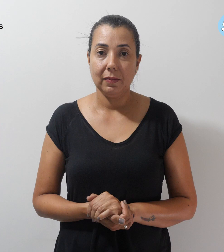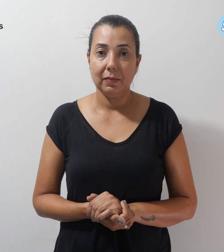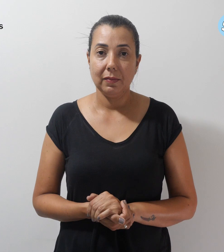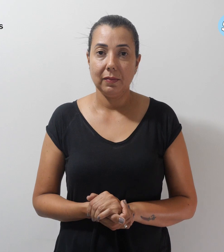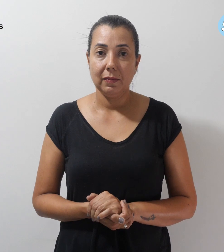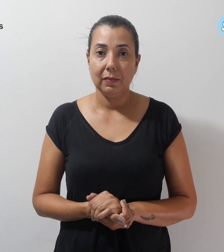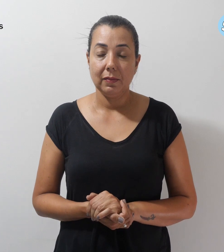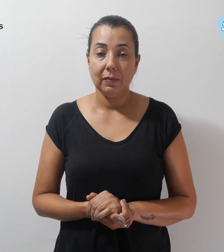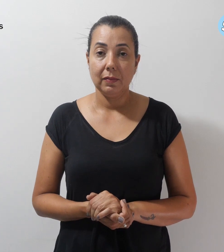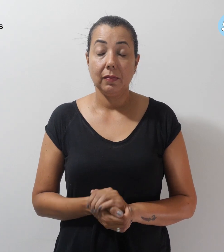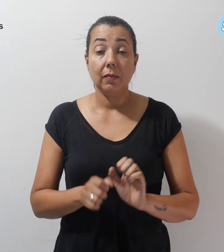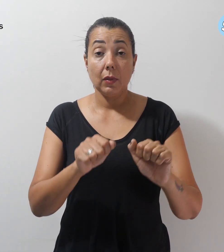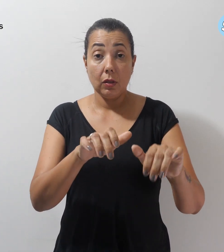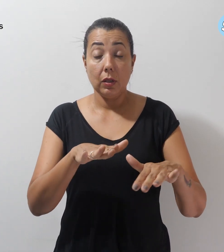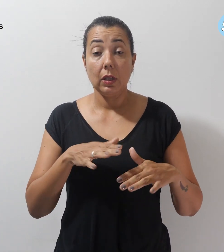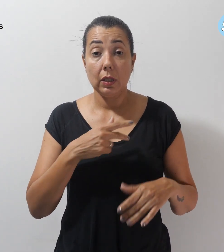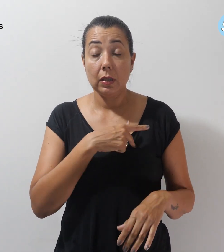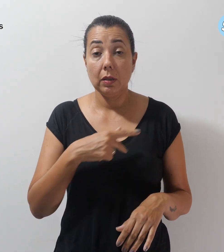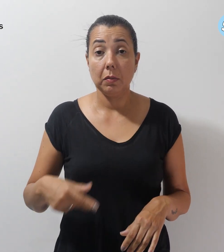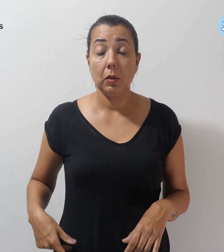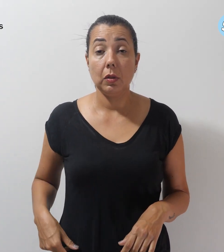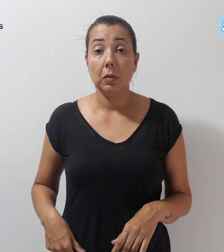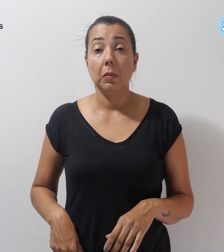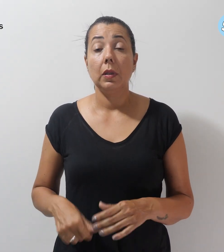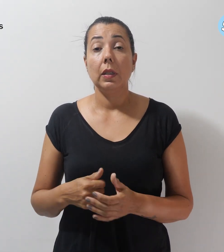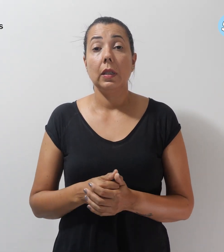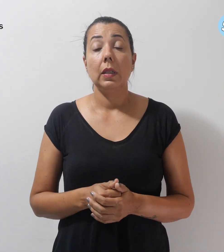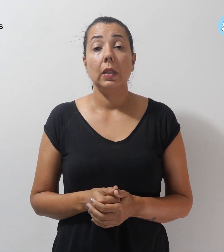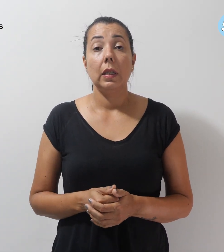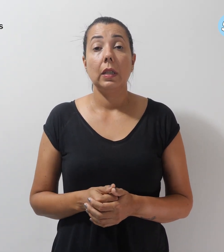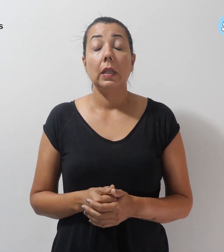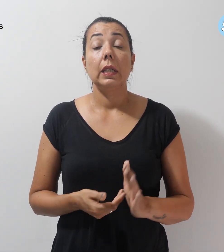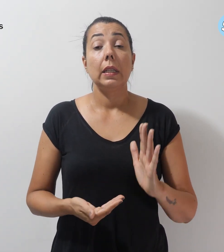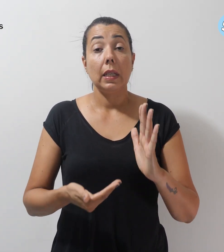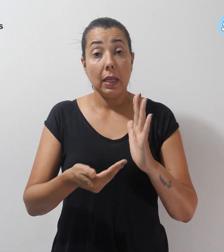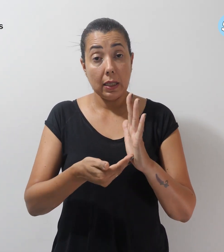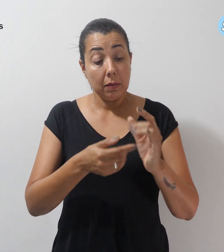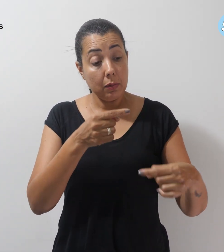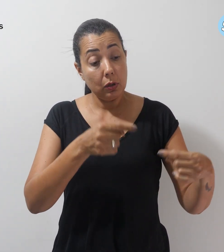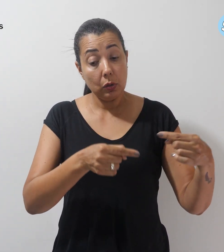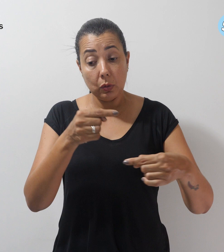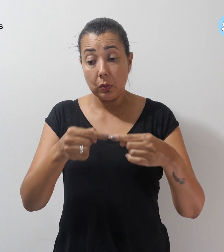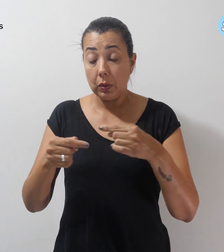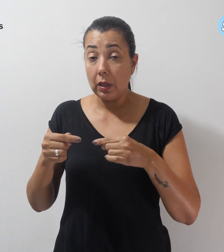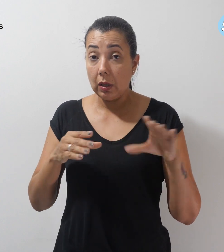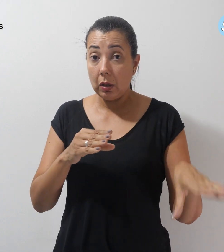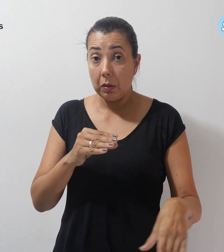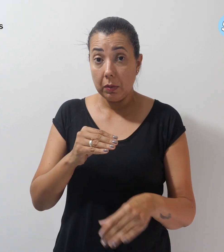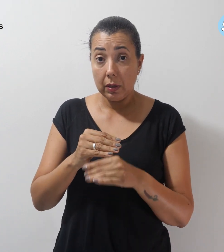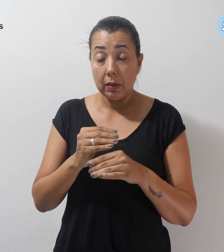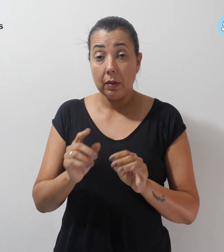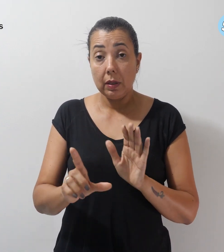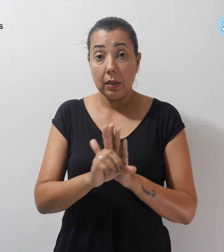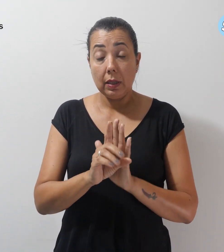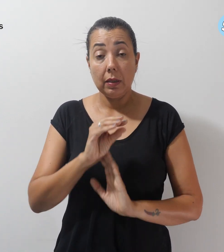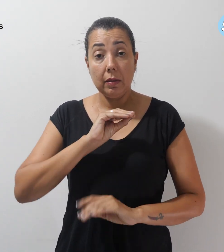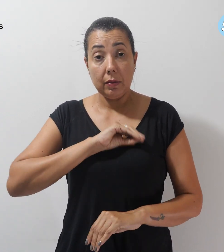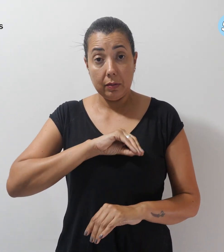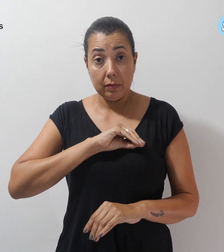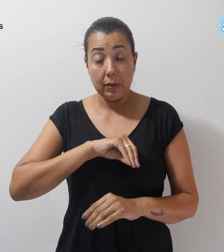A audiência pública na Câmara dos Deputados debaterá a implementação da Lei do Piso. A